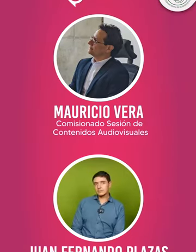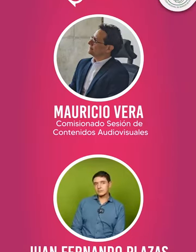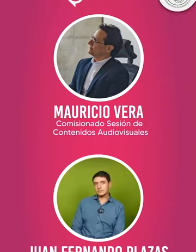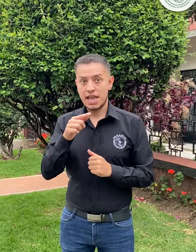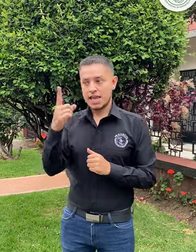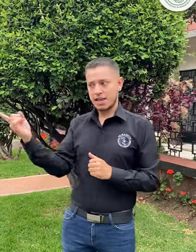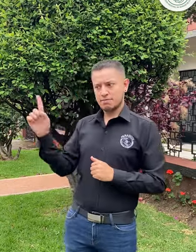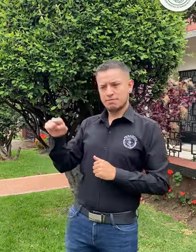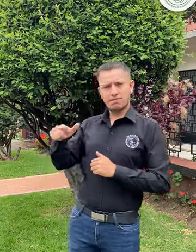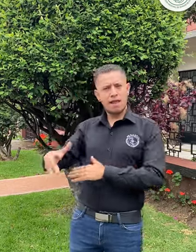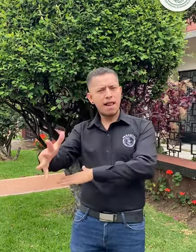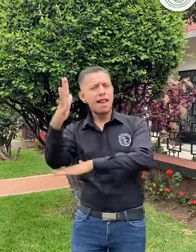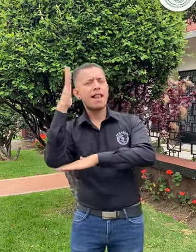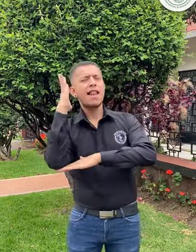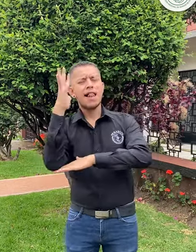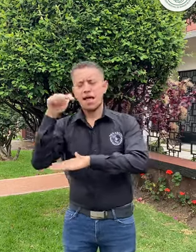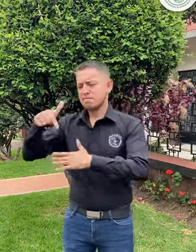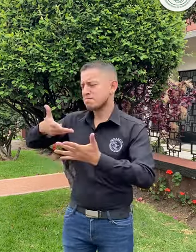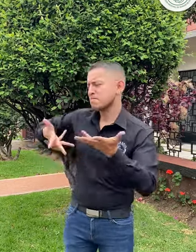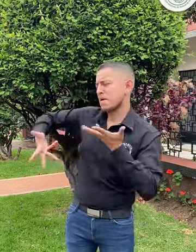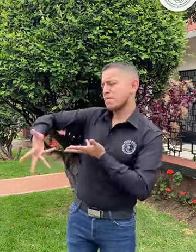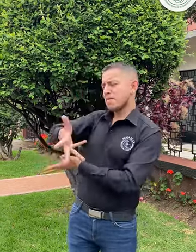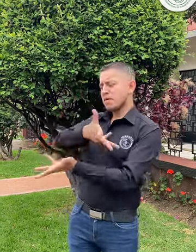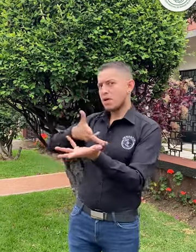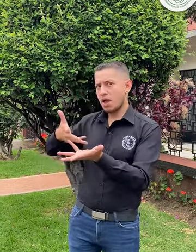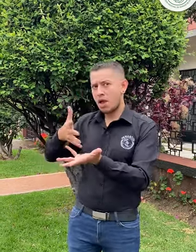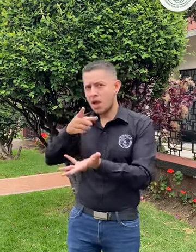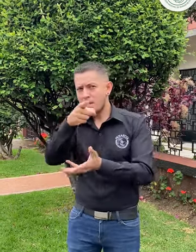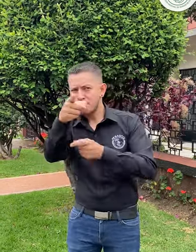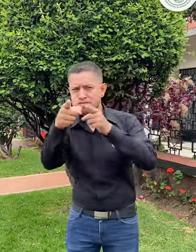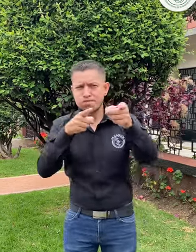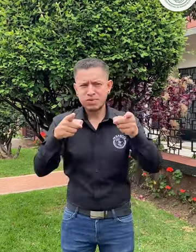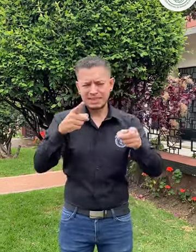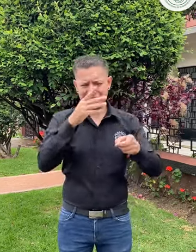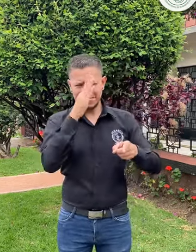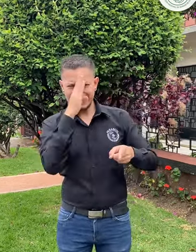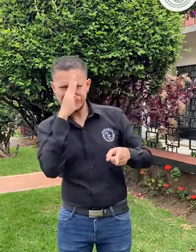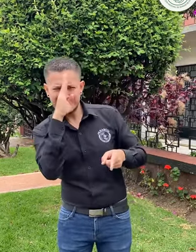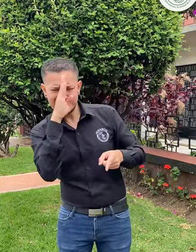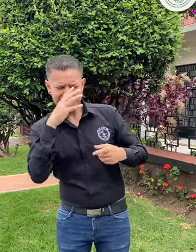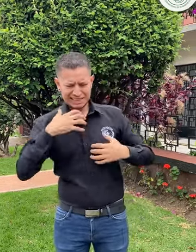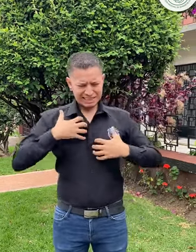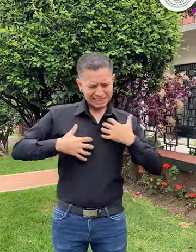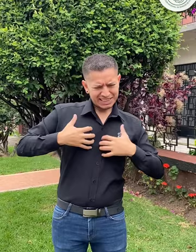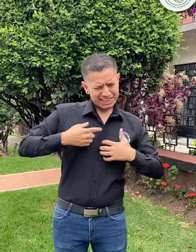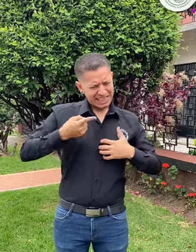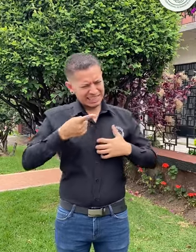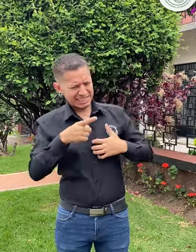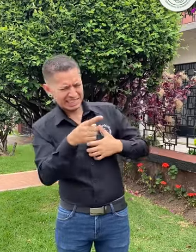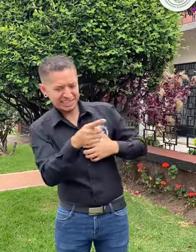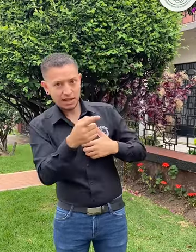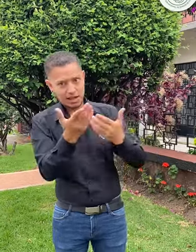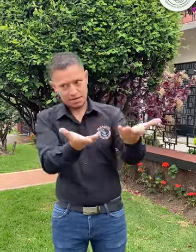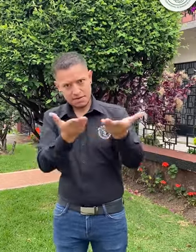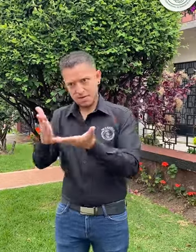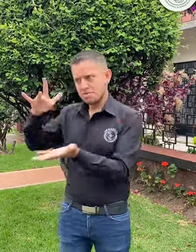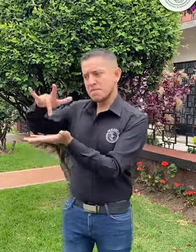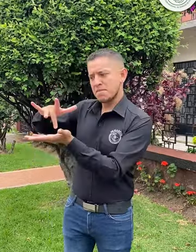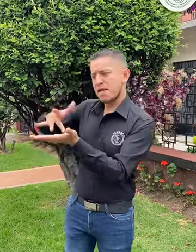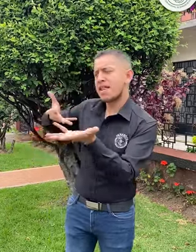Si tienes alguna duda o inquietud, puedes participar. debes inscribirte en el formulario que encontrarás en la descripción de este video.